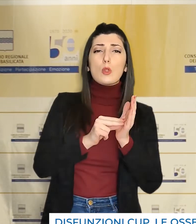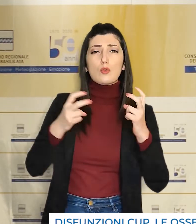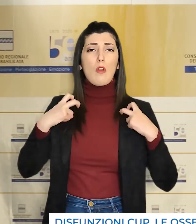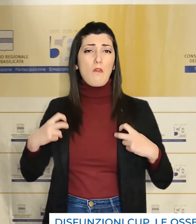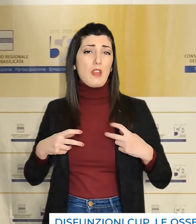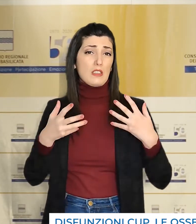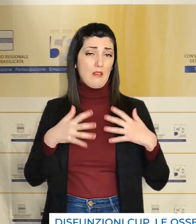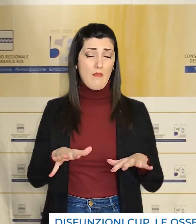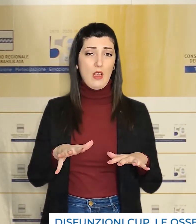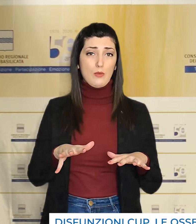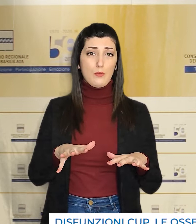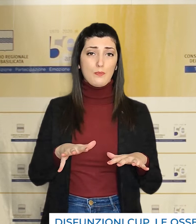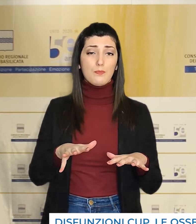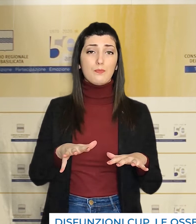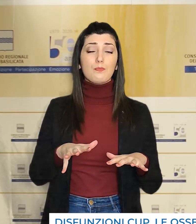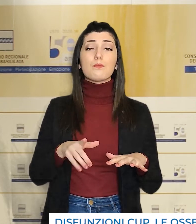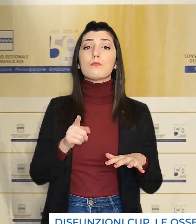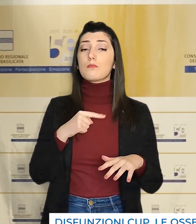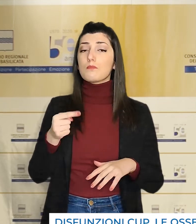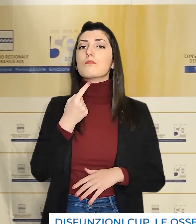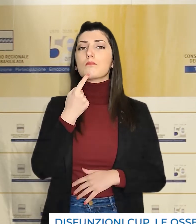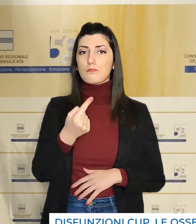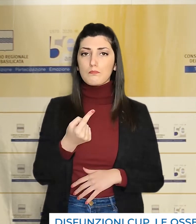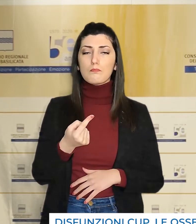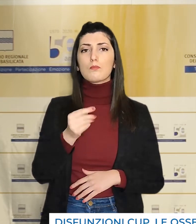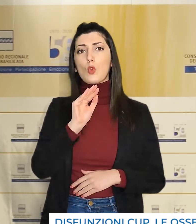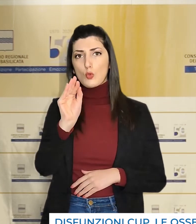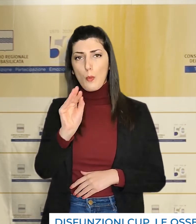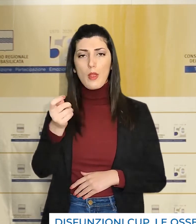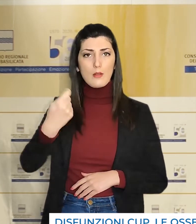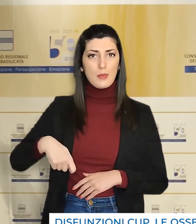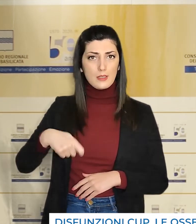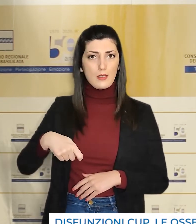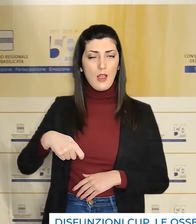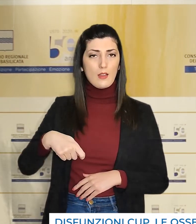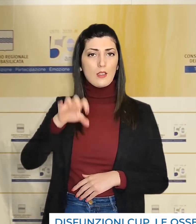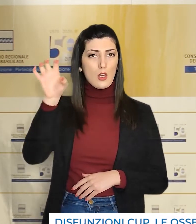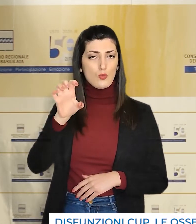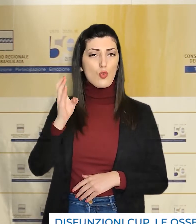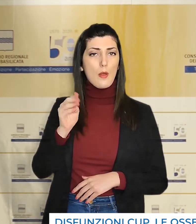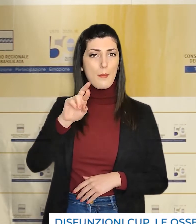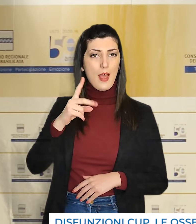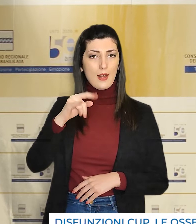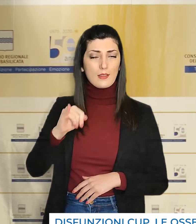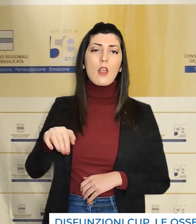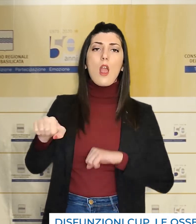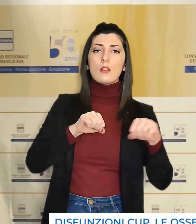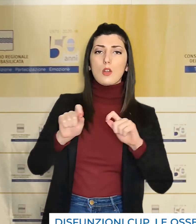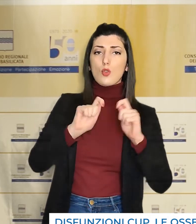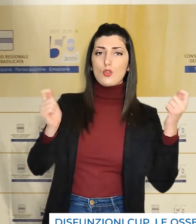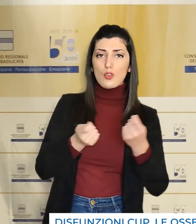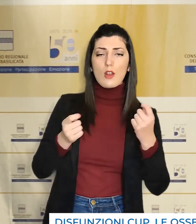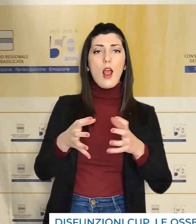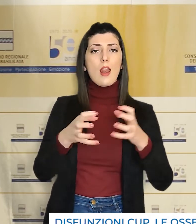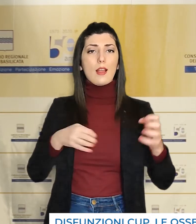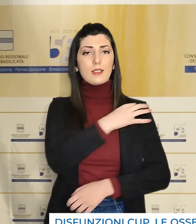tempo prenotato visite e prestazioni, per i quali chiede che il presidente della regione Bardi e i